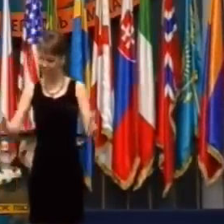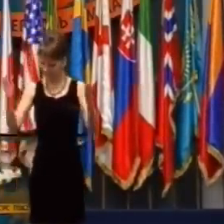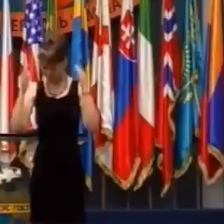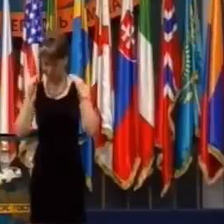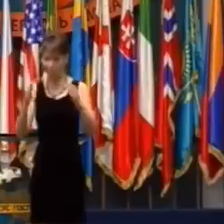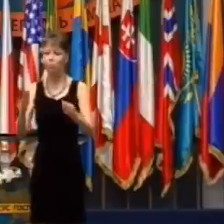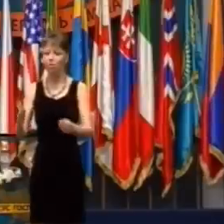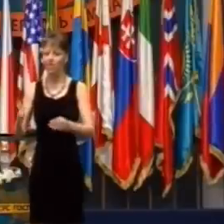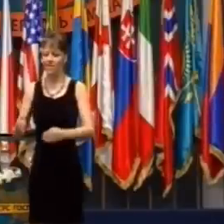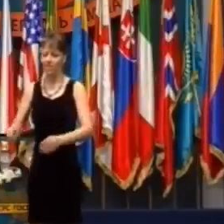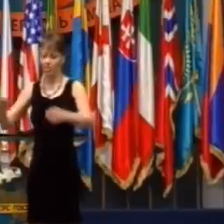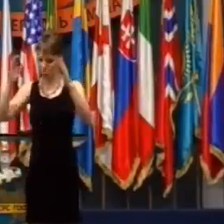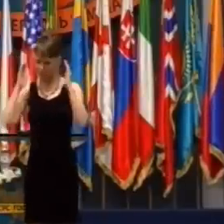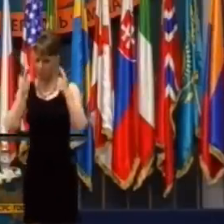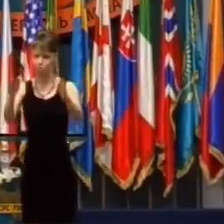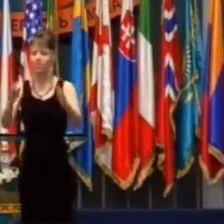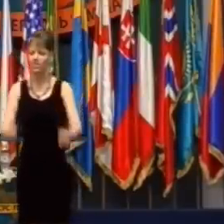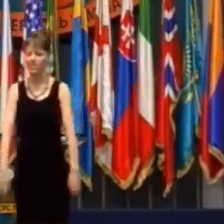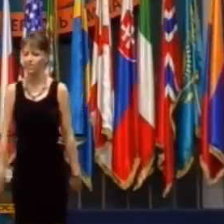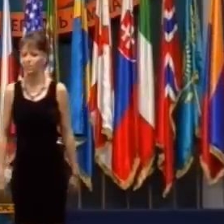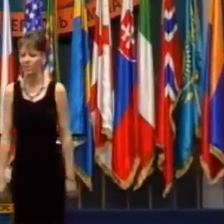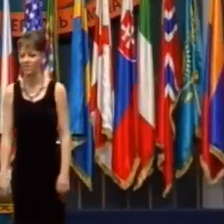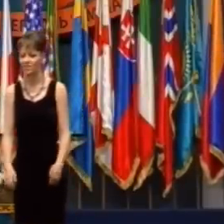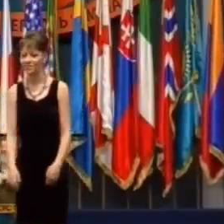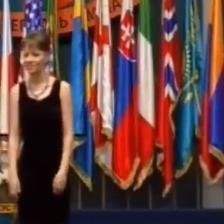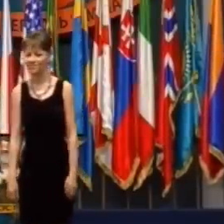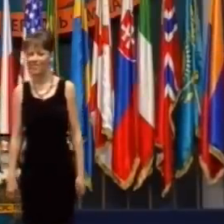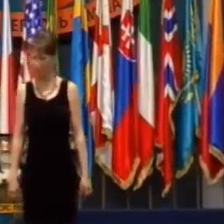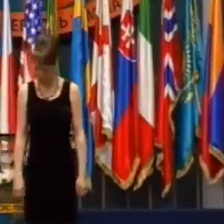a keď to môžete vy, tak to budú môcť aj oni.